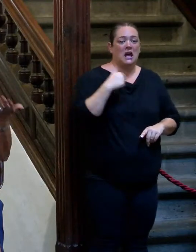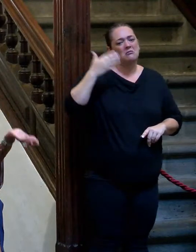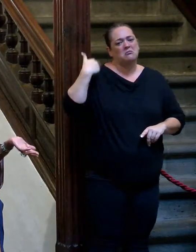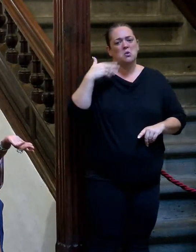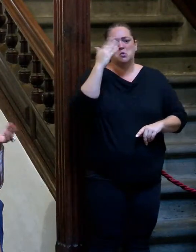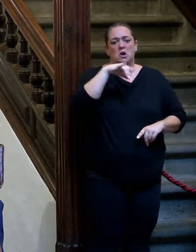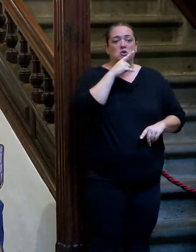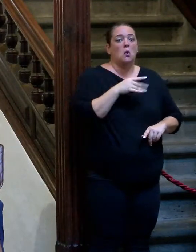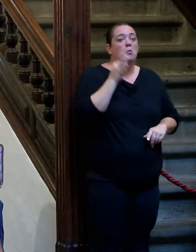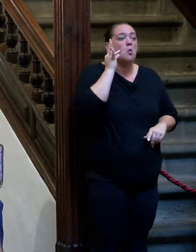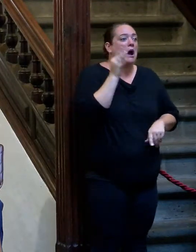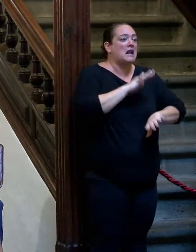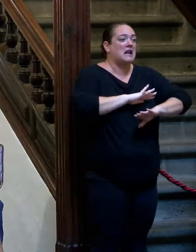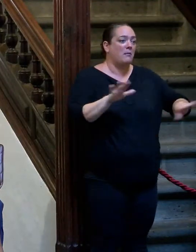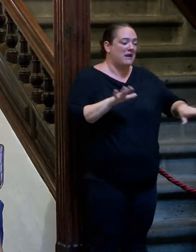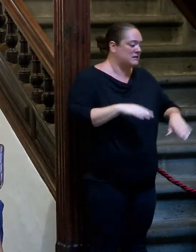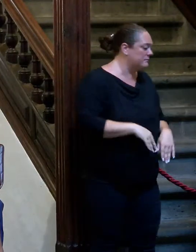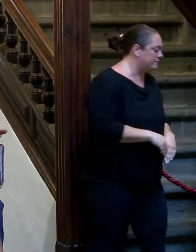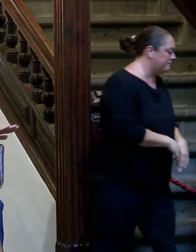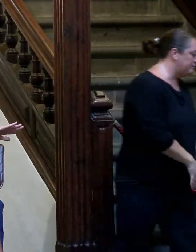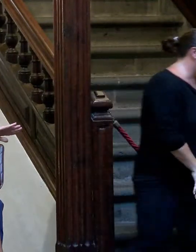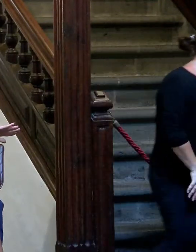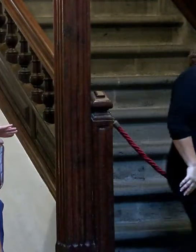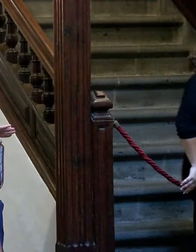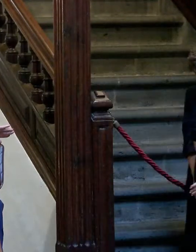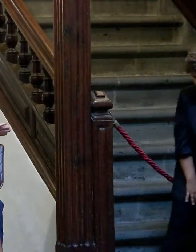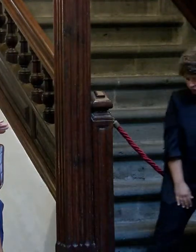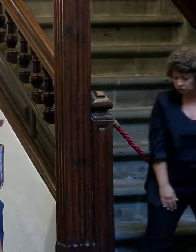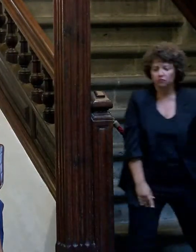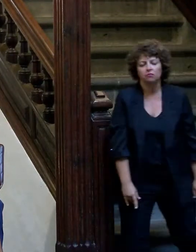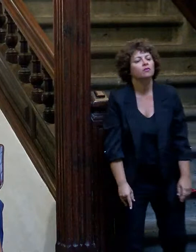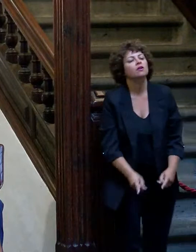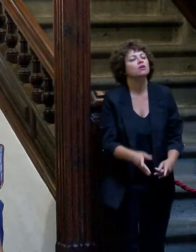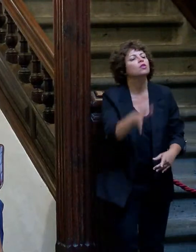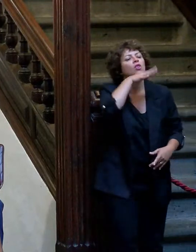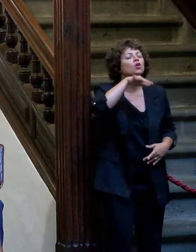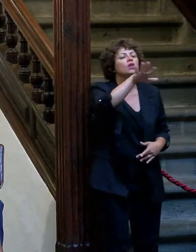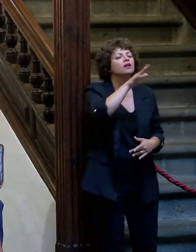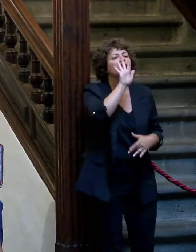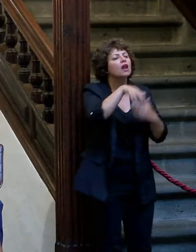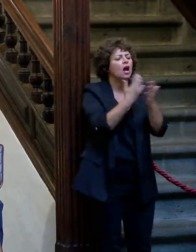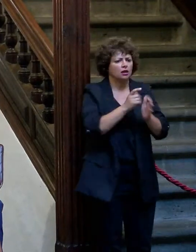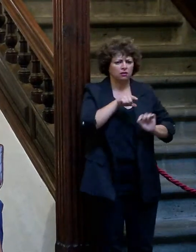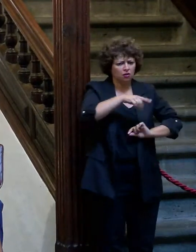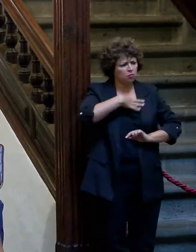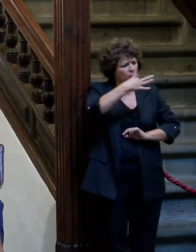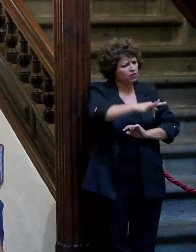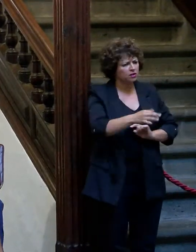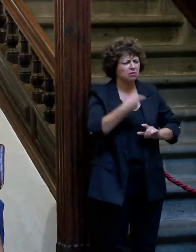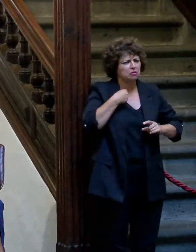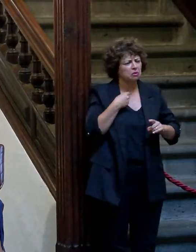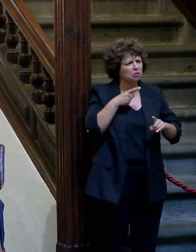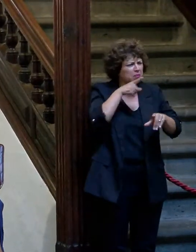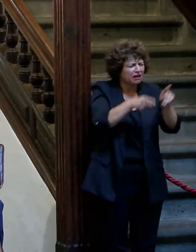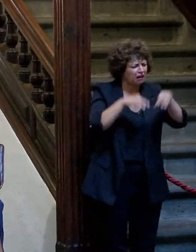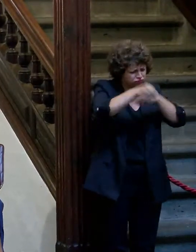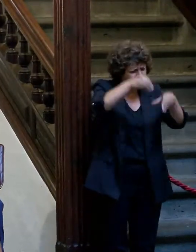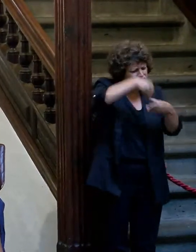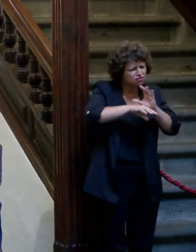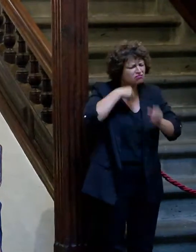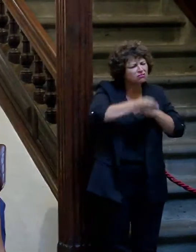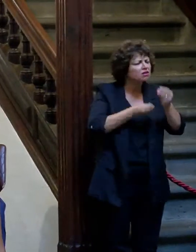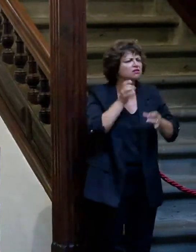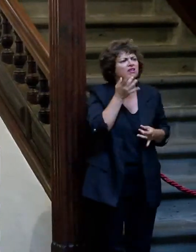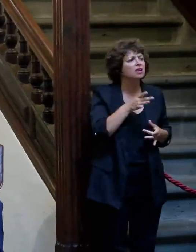Yo quiero ser una mujer nada más. Entonces yo creo que cada cual puede hacer la militancia desde donde quiera y hasta aquí podíamos llegar quién soy yo para meterme en eso. Pero